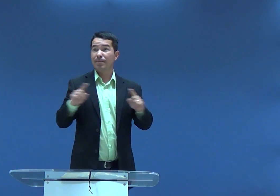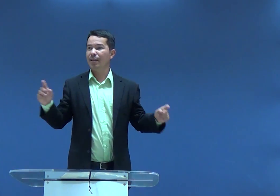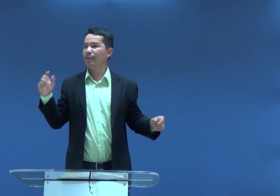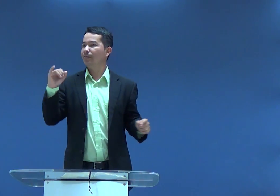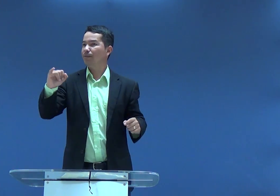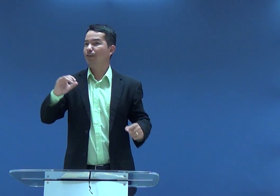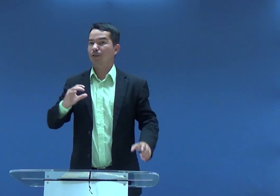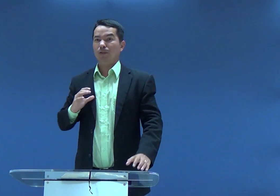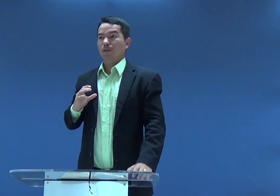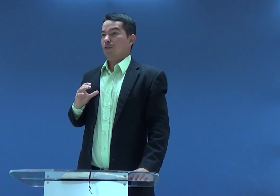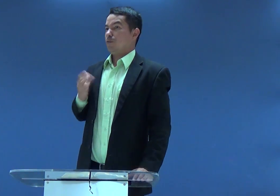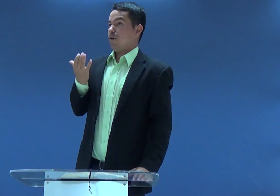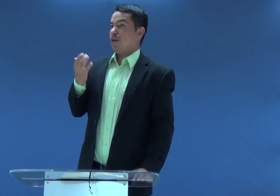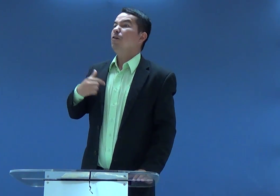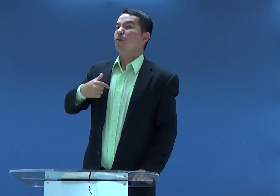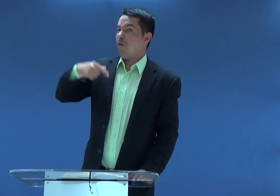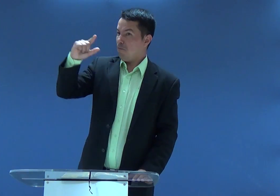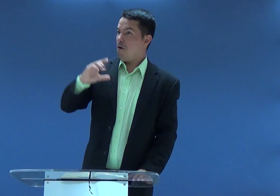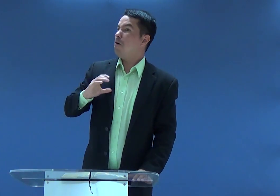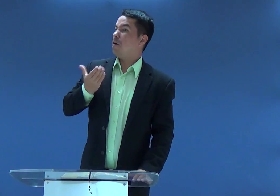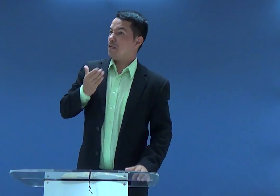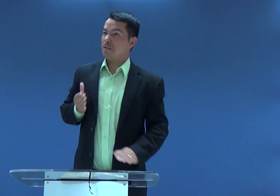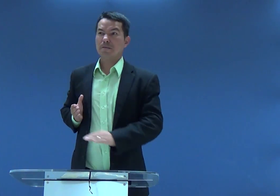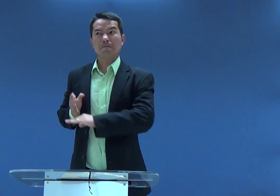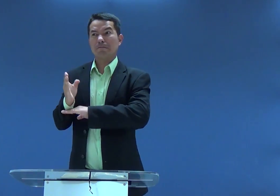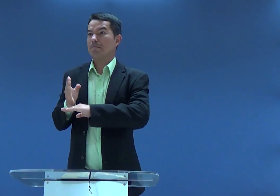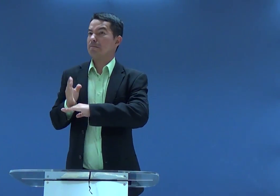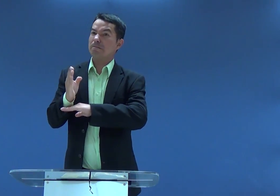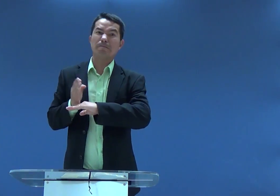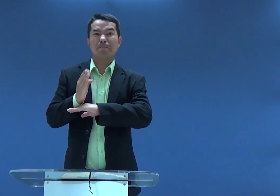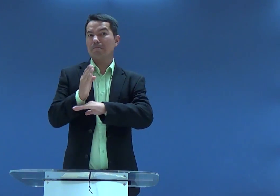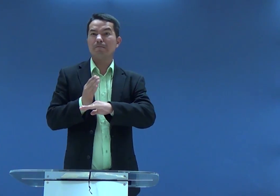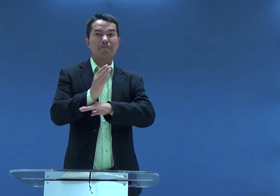as coisas não vão estar certo. Toma coragem e vai.